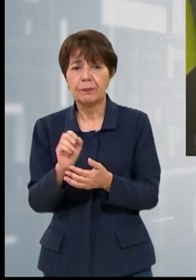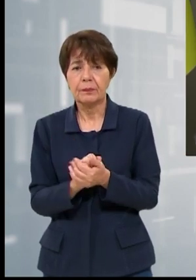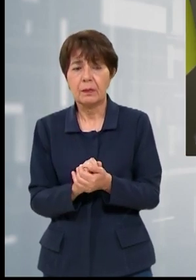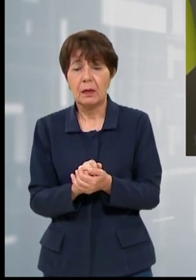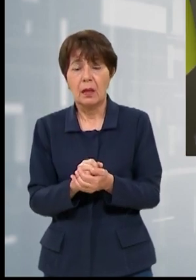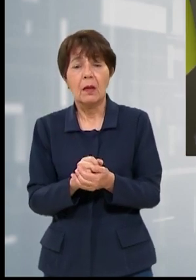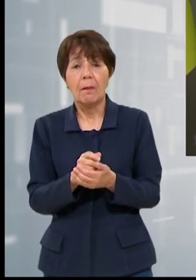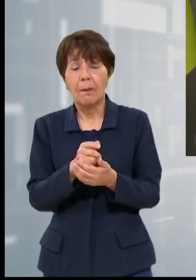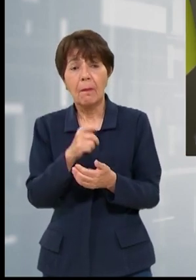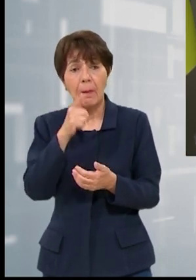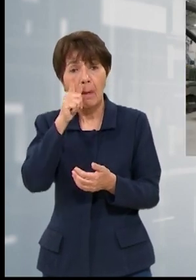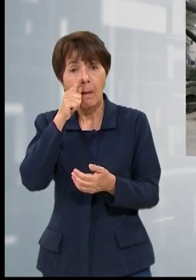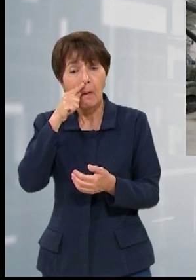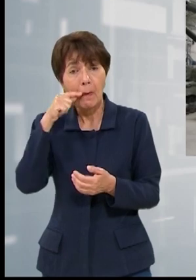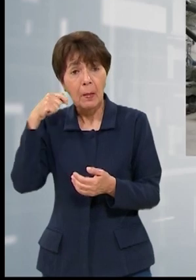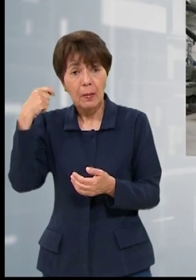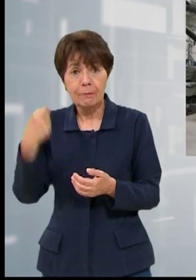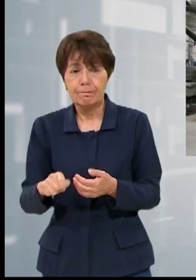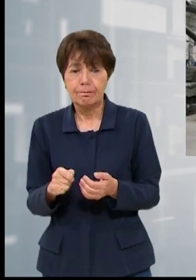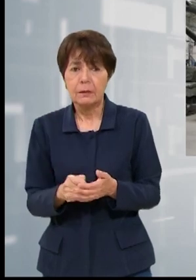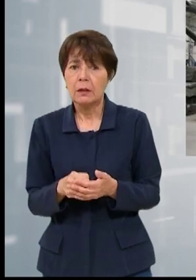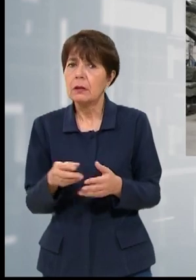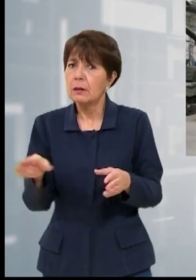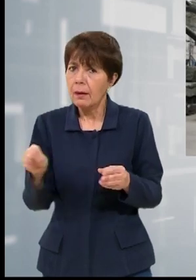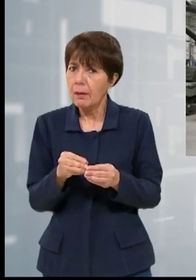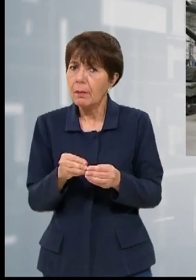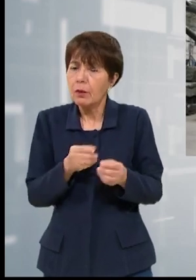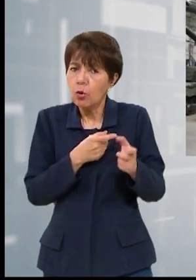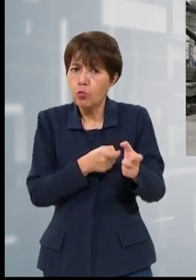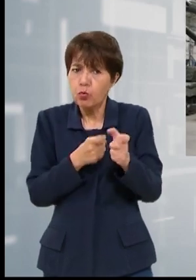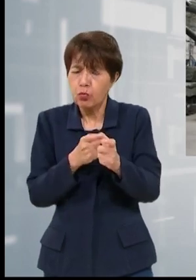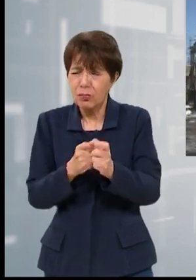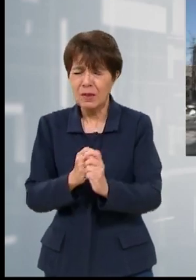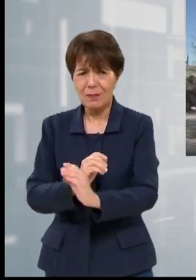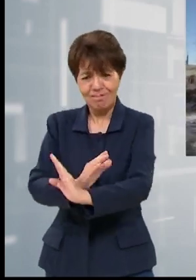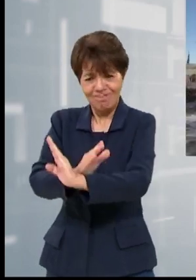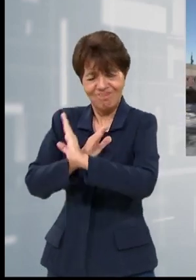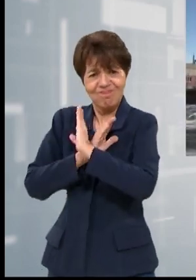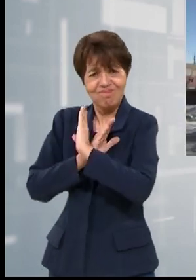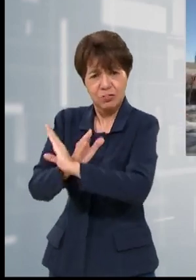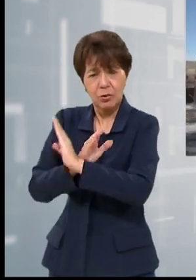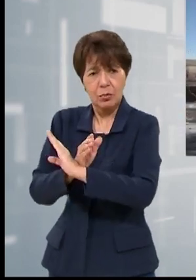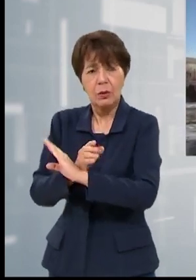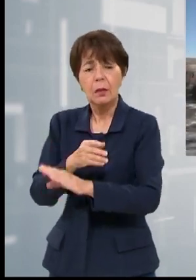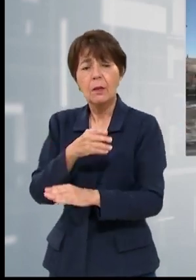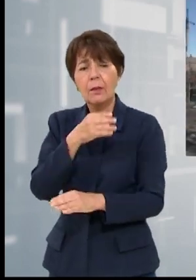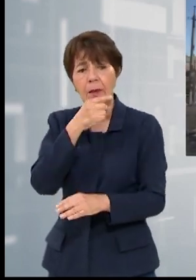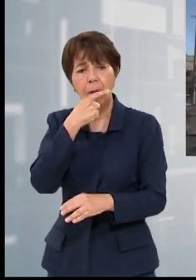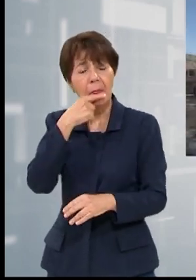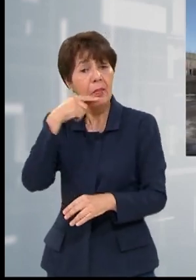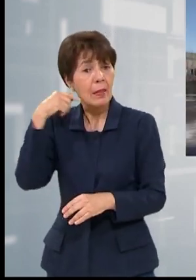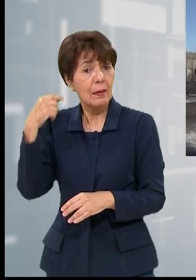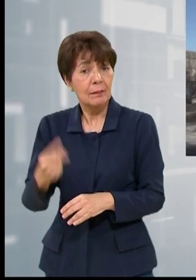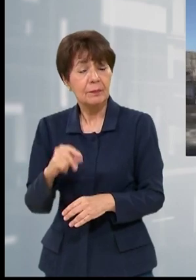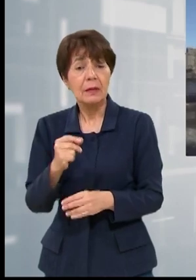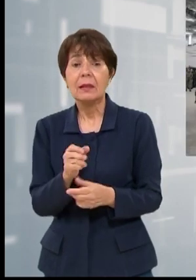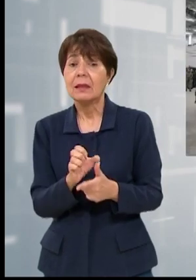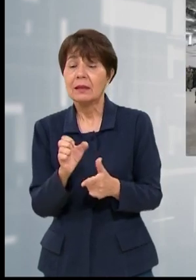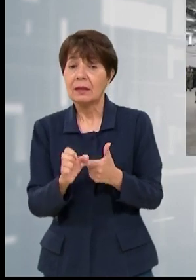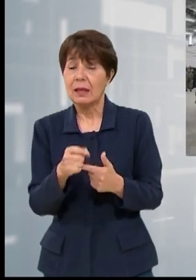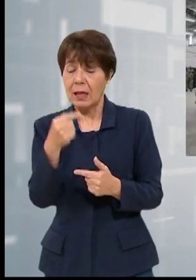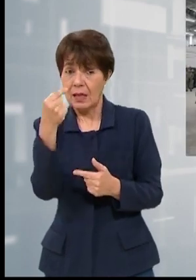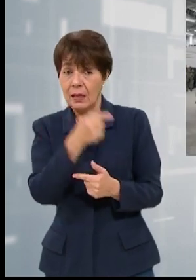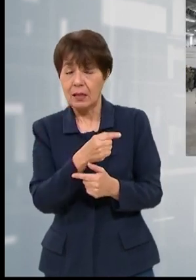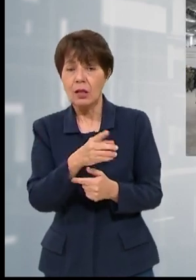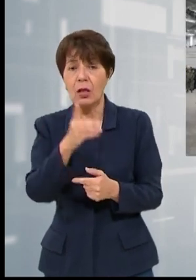Ucrania reclamó el jueves más armas para resistir a la invasión rusa en la víspera de una reunión de países occidentales